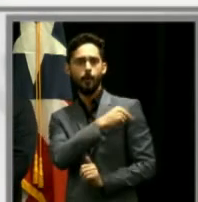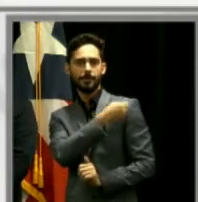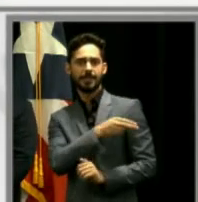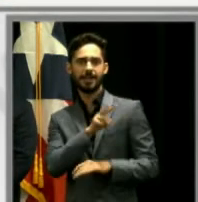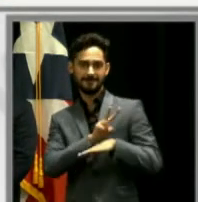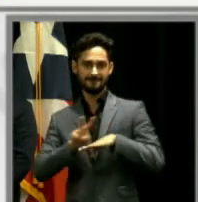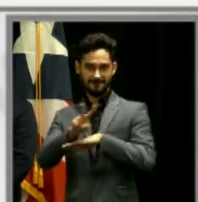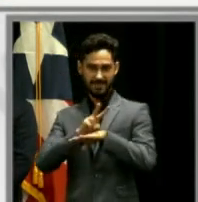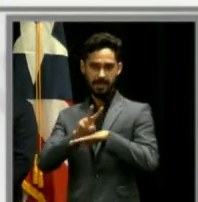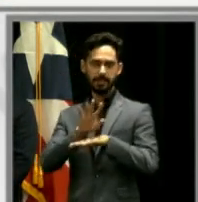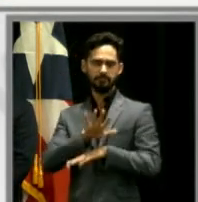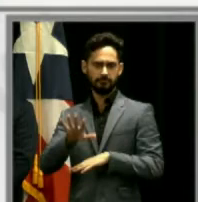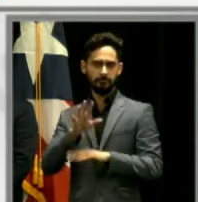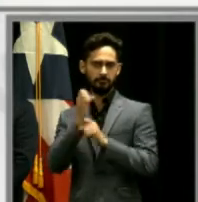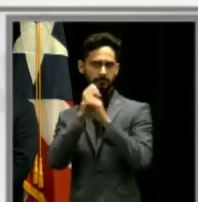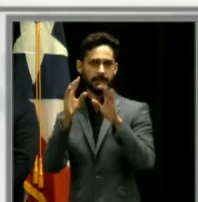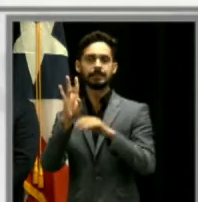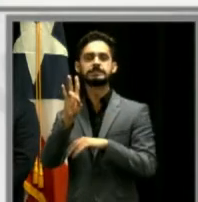70%.